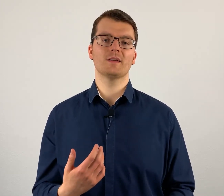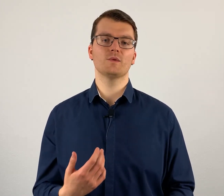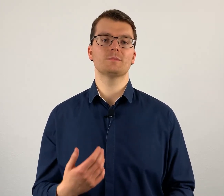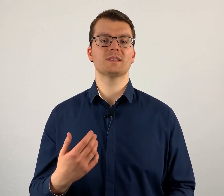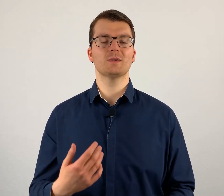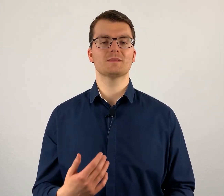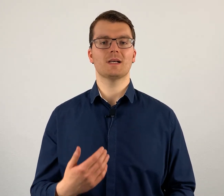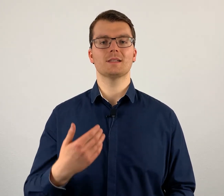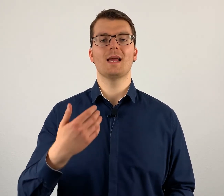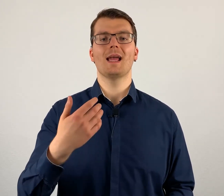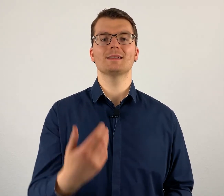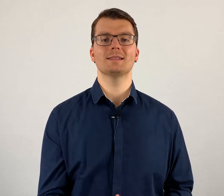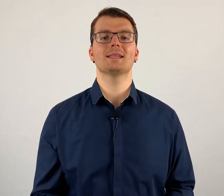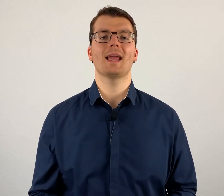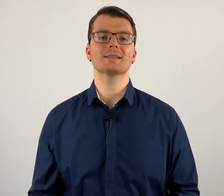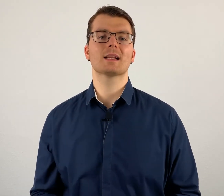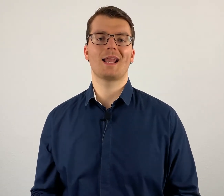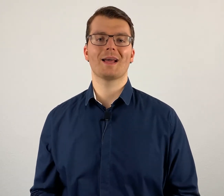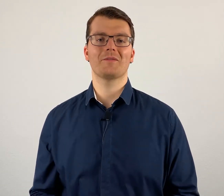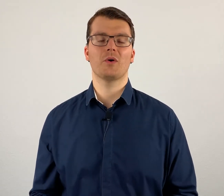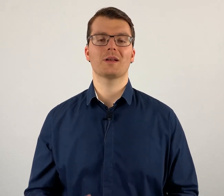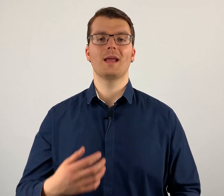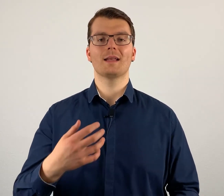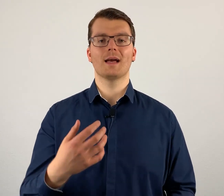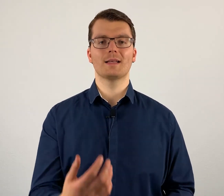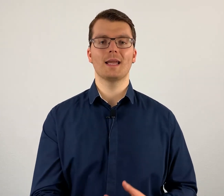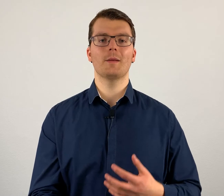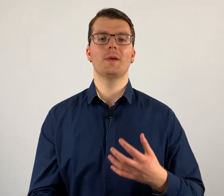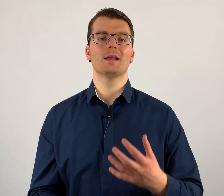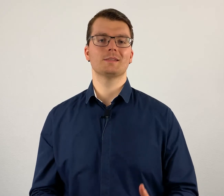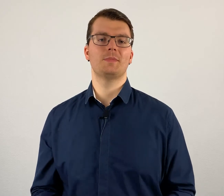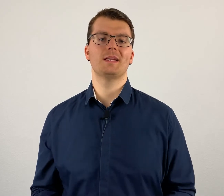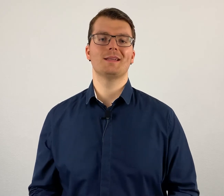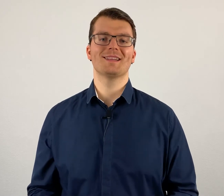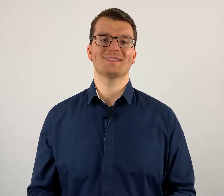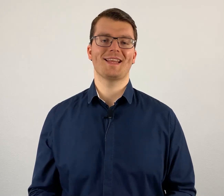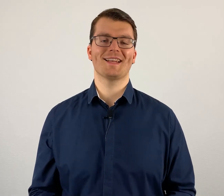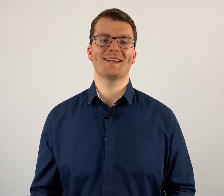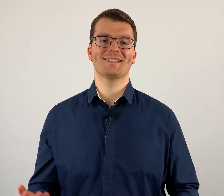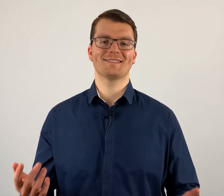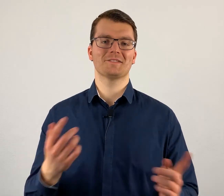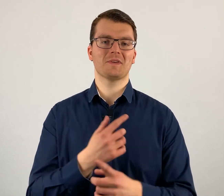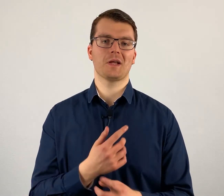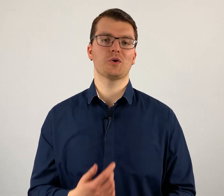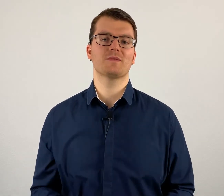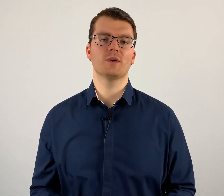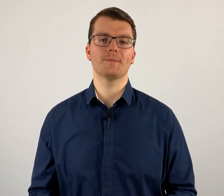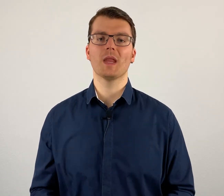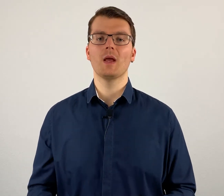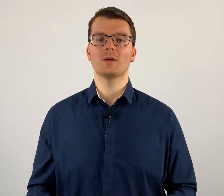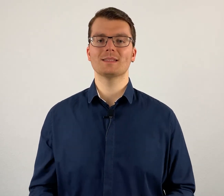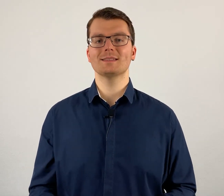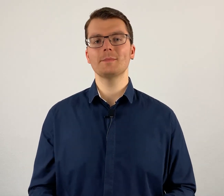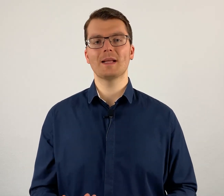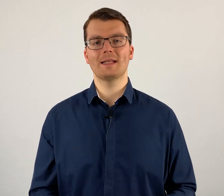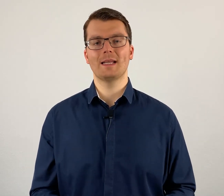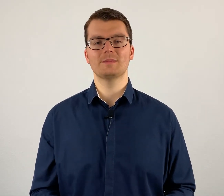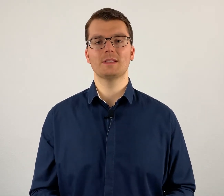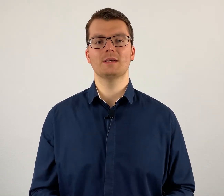gewusst, beziehungsweise es ist erst klar geworden, nachdem das Bild gezeigt hat, dass es vertauscht wurde. Und das sieht man in dem Sinne